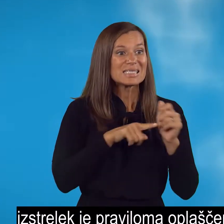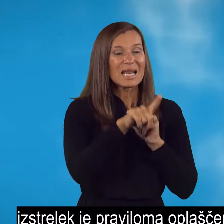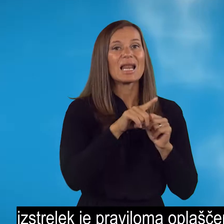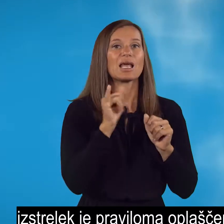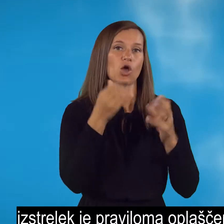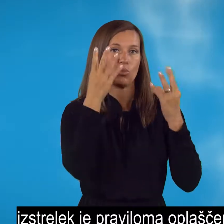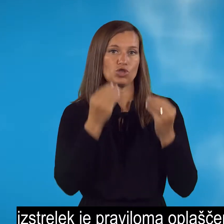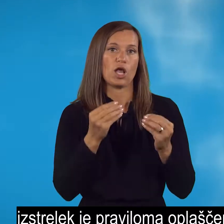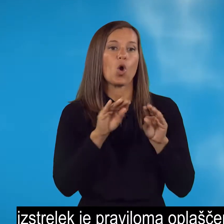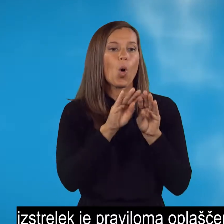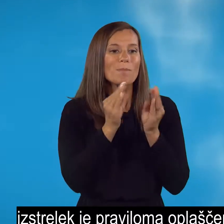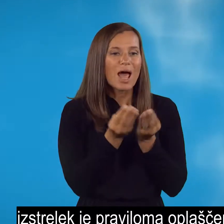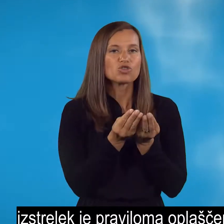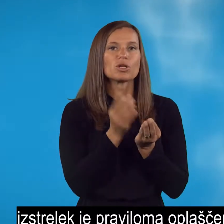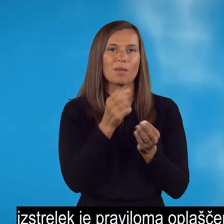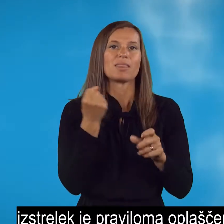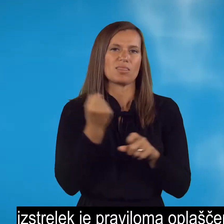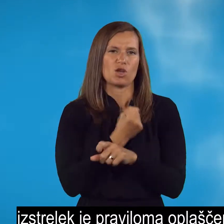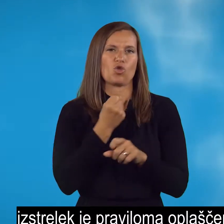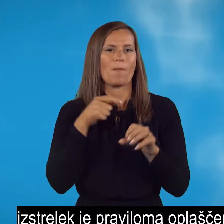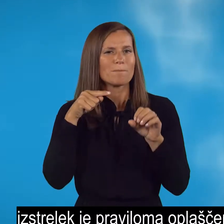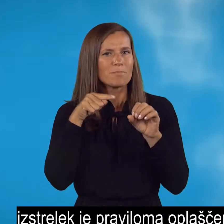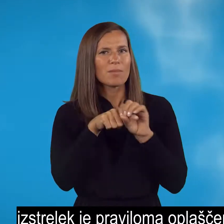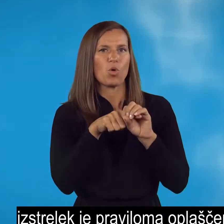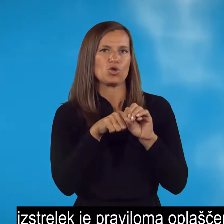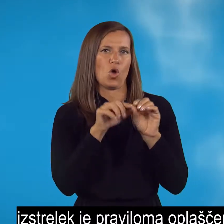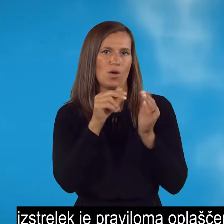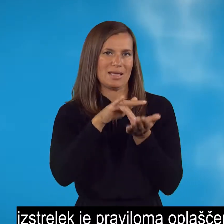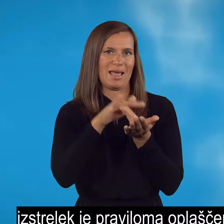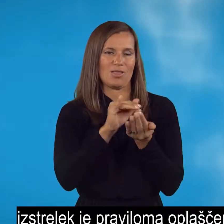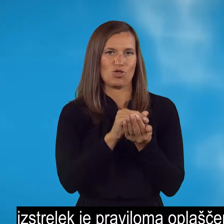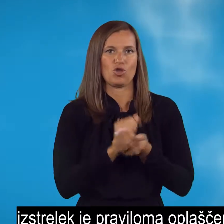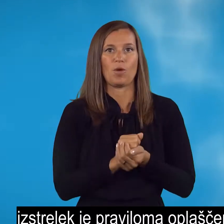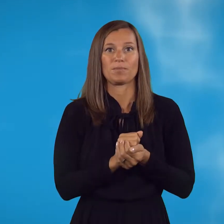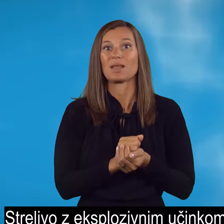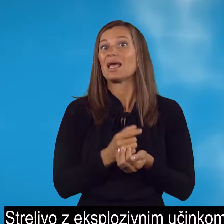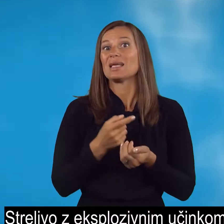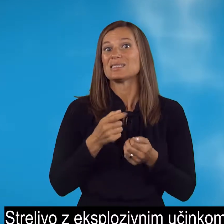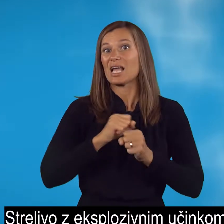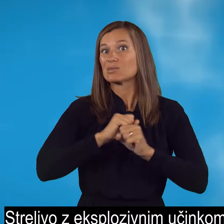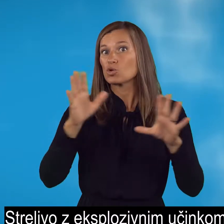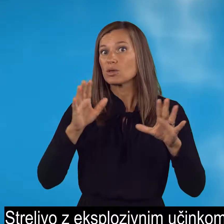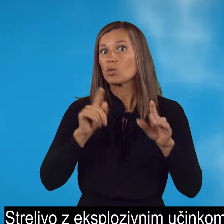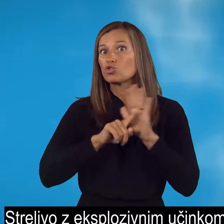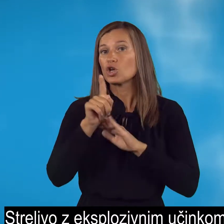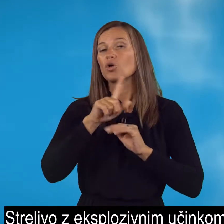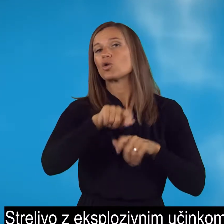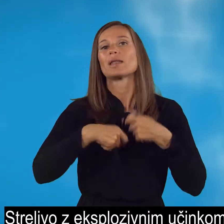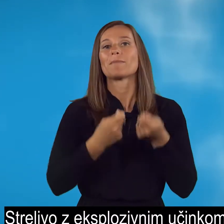praviloma oplaščen in ima trdo prebojno jedro. Streljivo z eksplozivnim učinkom je namenjeno vojaški